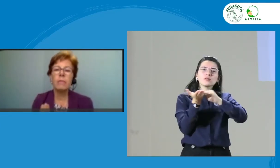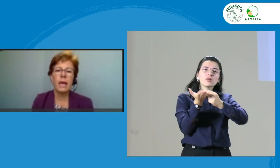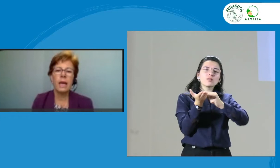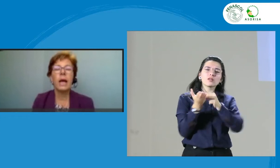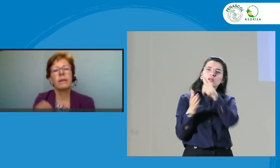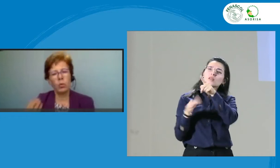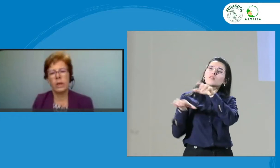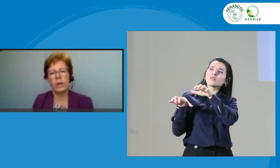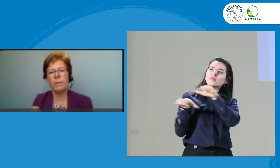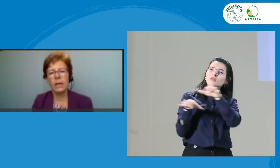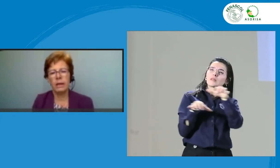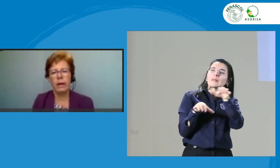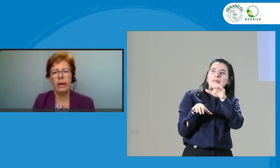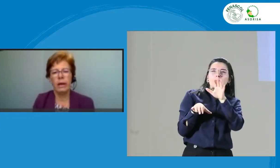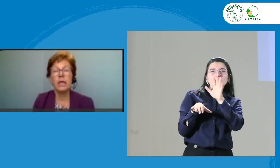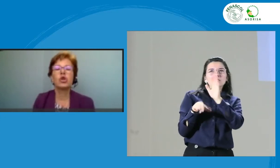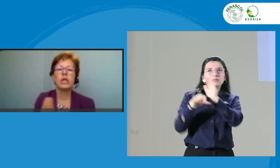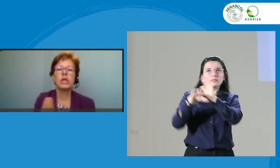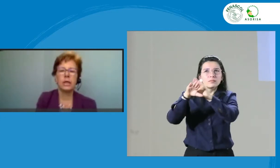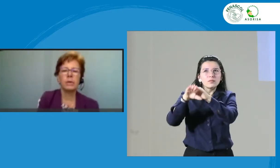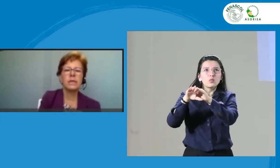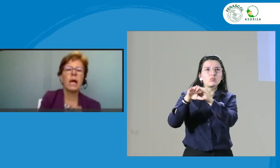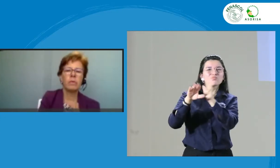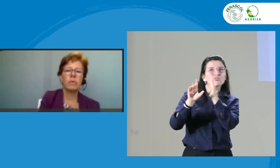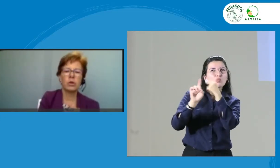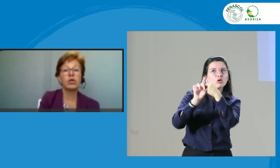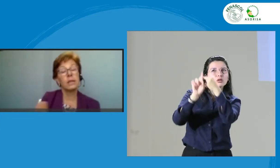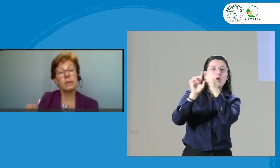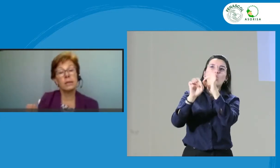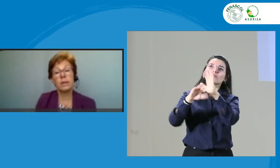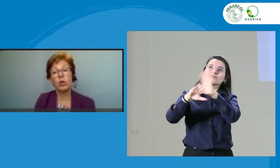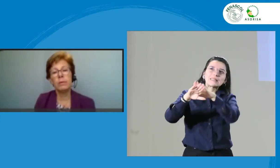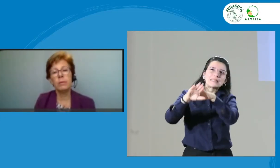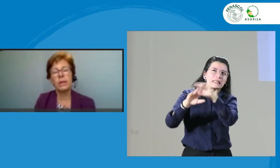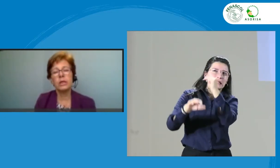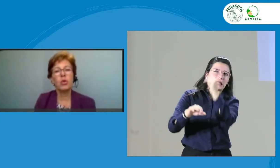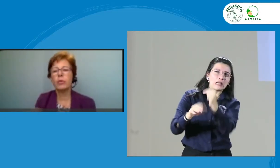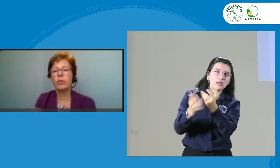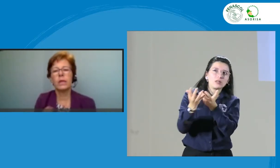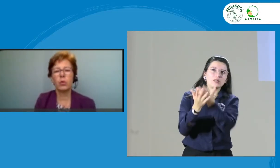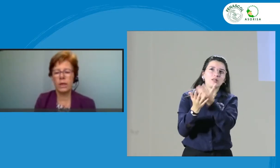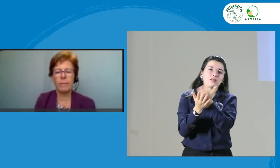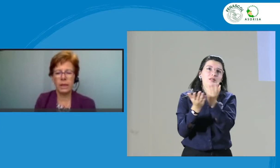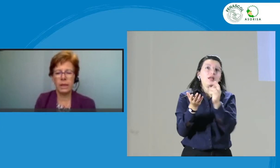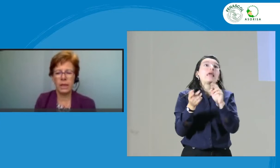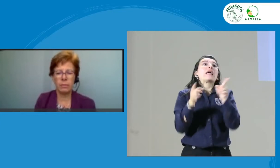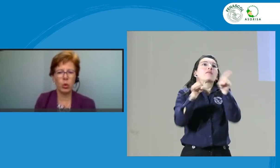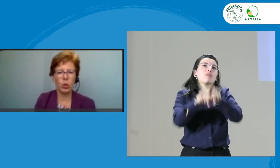mala, de buena manera. Y los intérpretes abiertos a recibir retroalimentación porque es la única manera de mejorar.